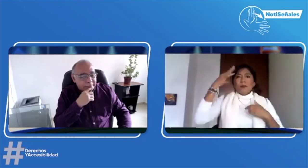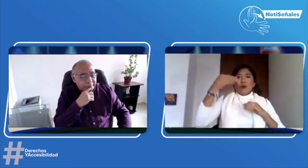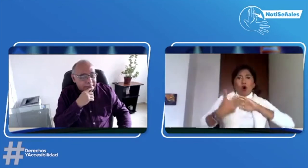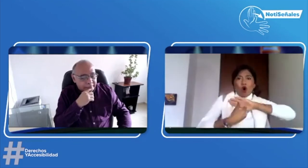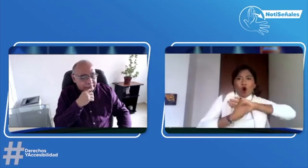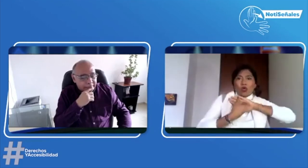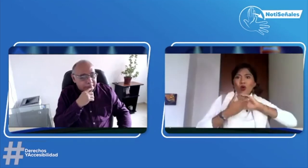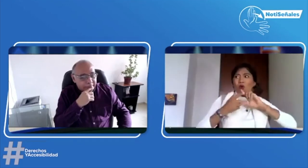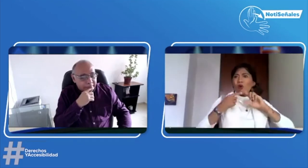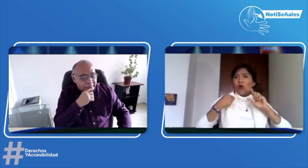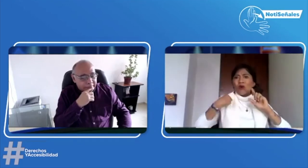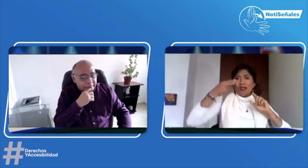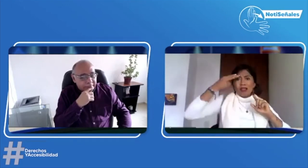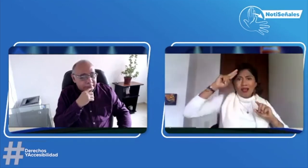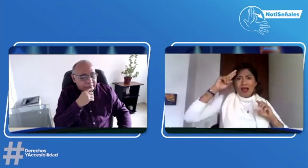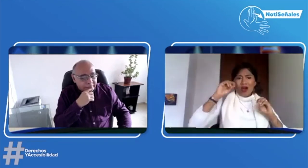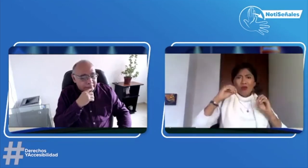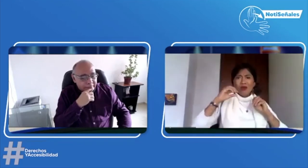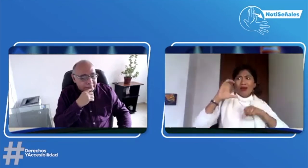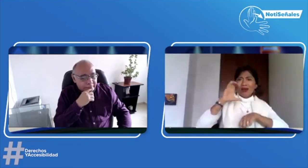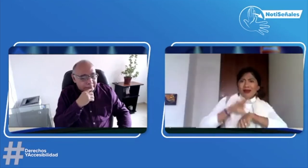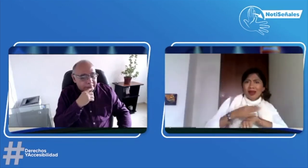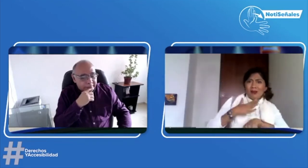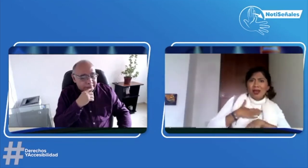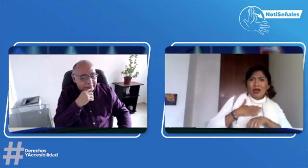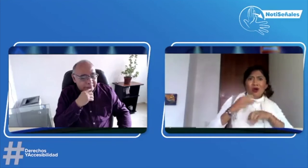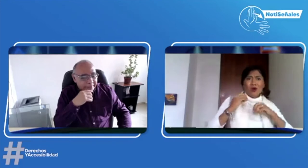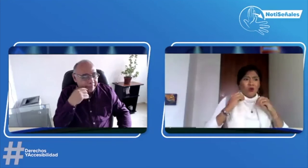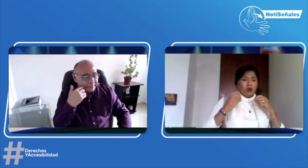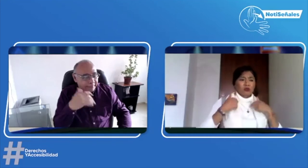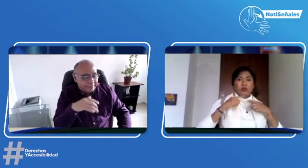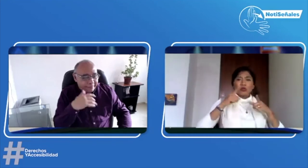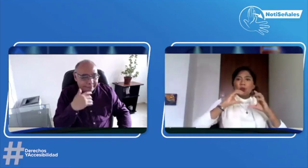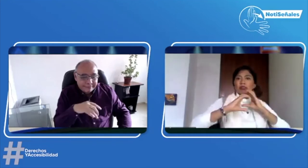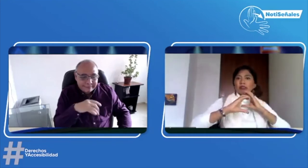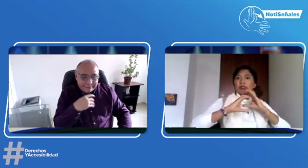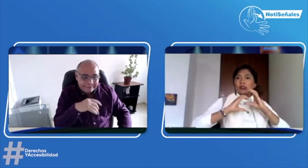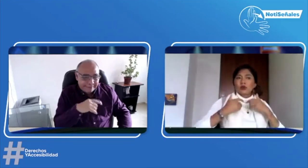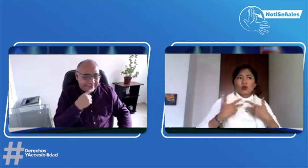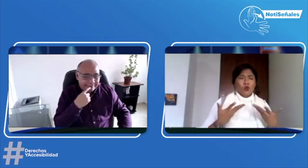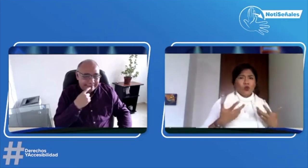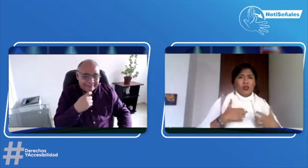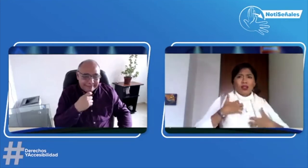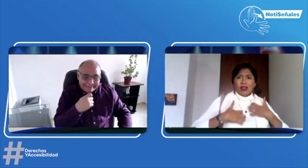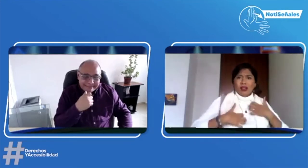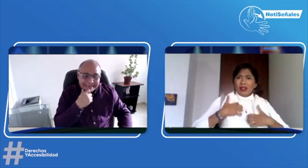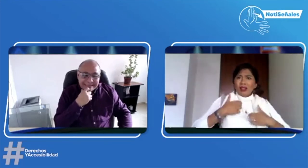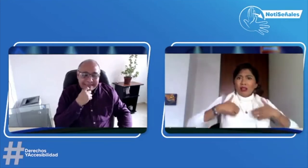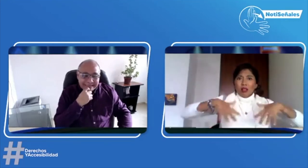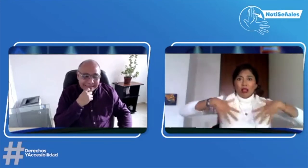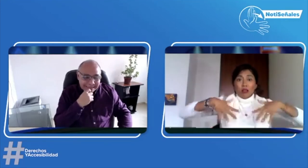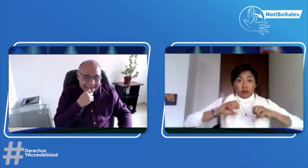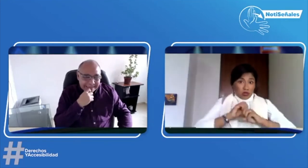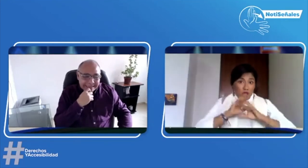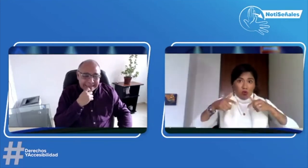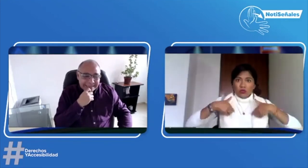muy preocupada. Yo no sabía si iba a tener alguna consecuencia legal, si me iban a apresar o alguna cosa. Yo estaba